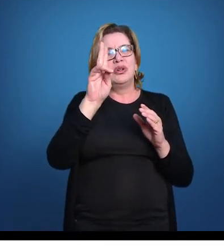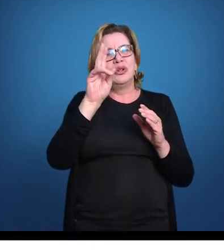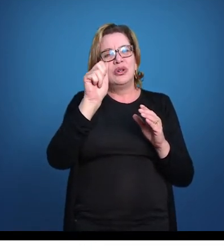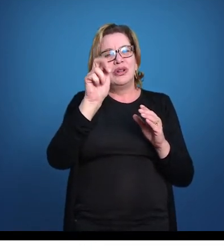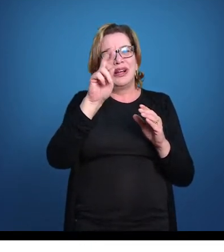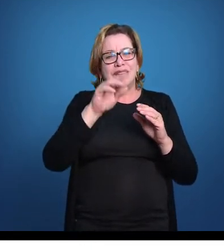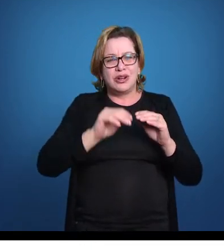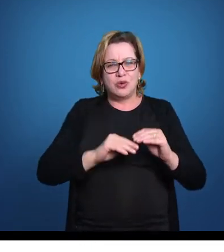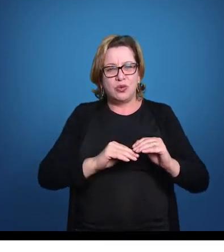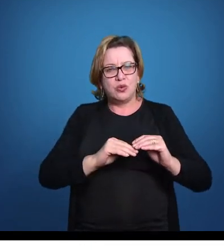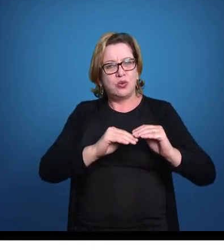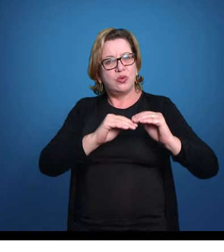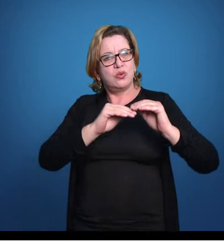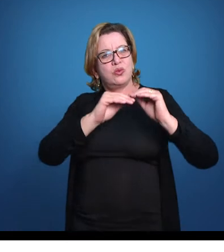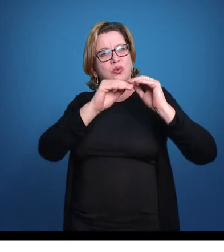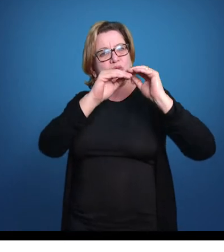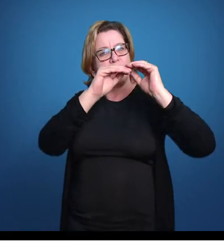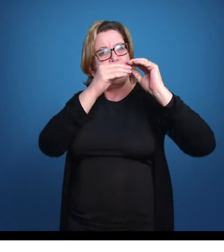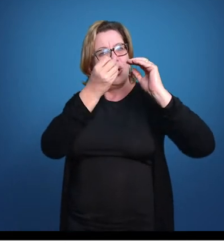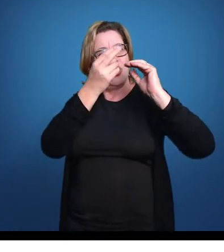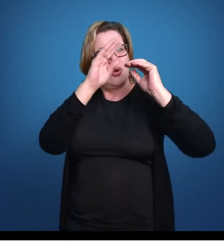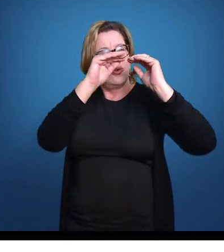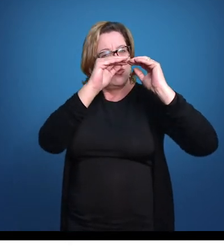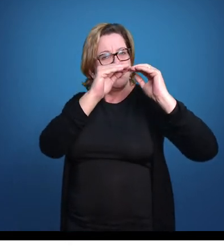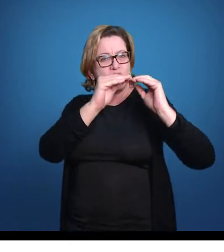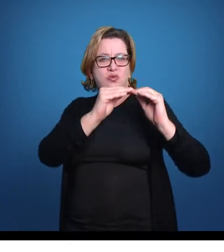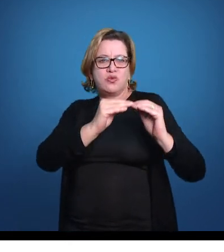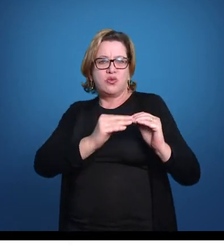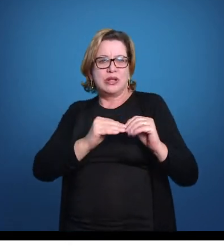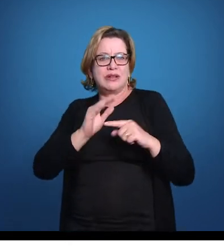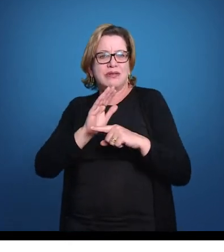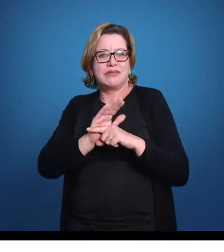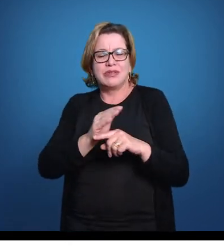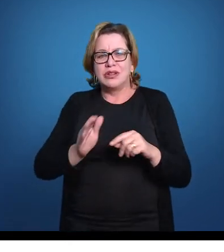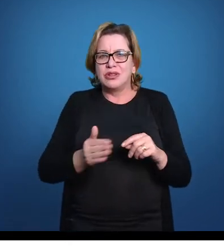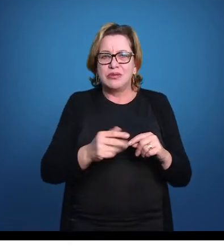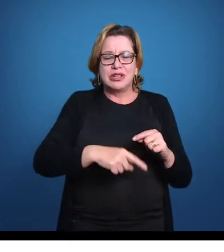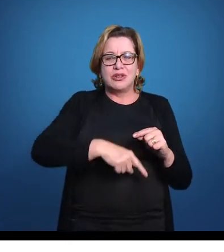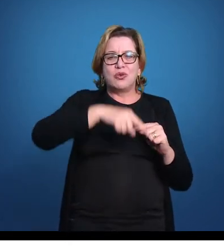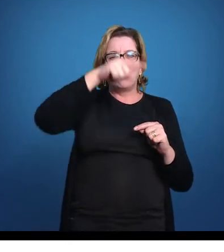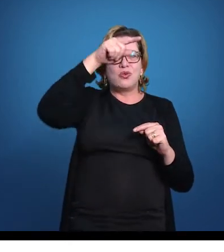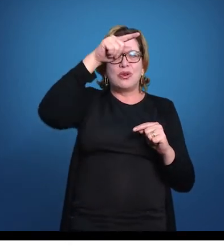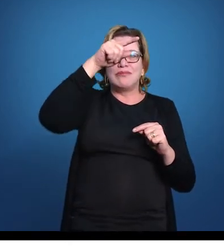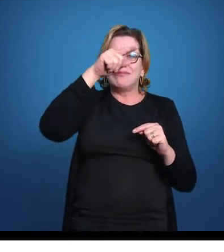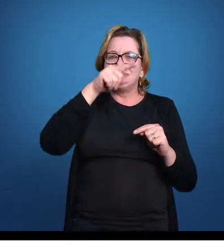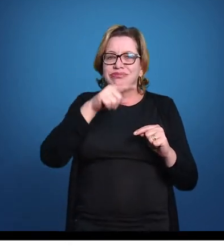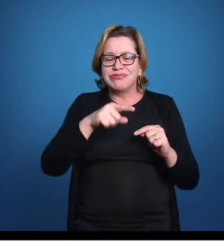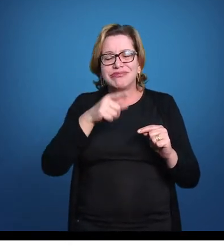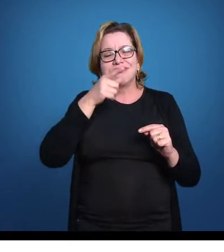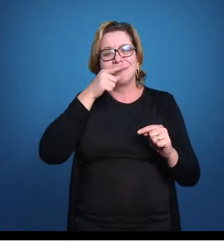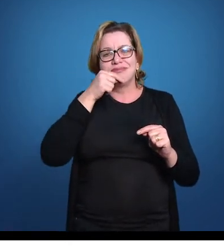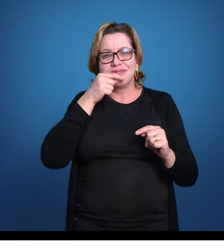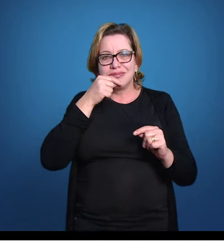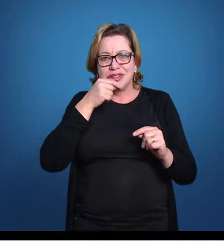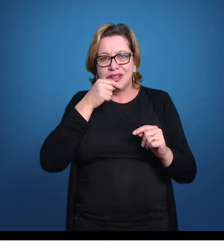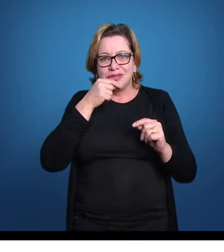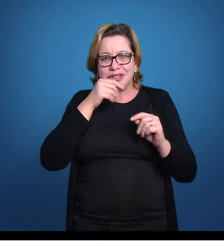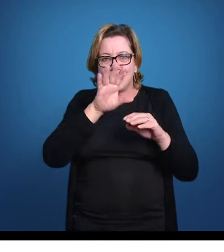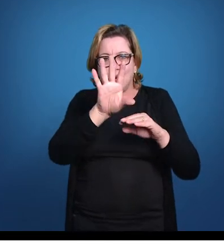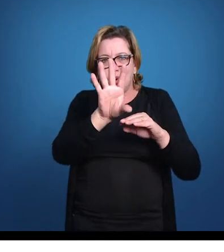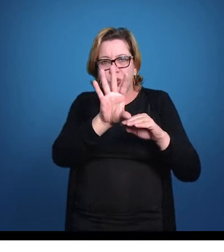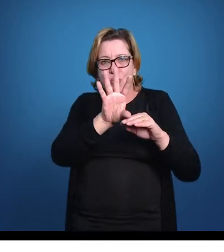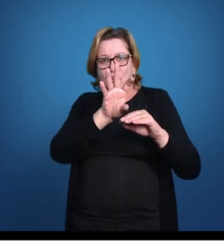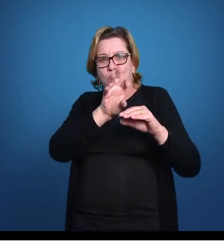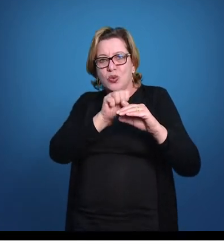flutuabilidade positiva ou negativa, vai auxiliar o peixe na movimentação vertical dele na coluna d'água. Ou seja, quando ela enche um pouco